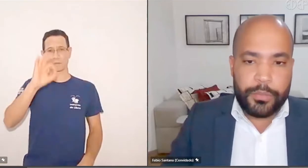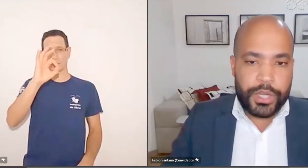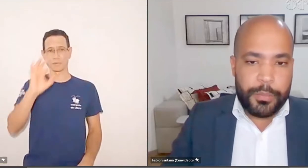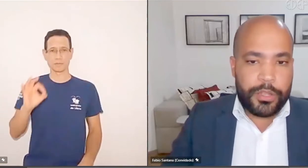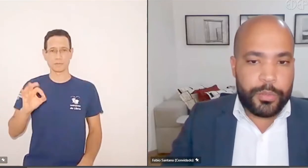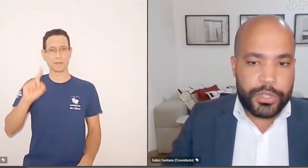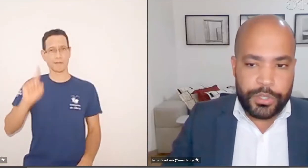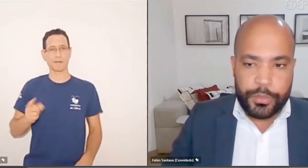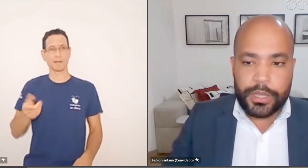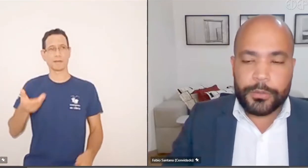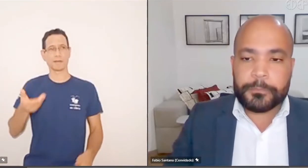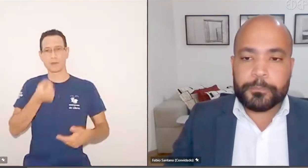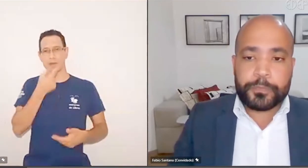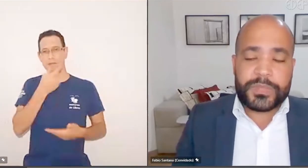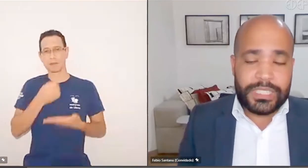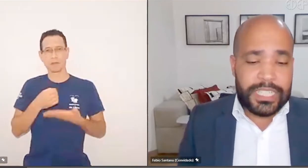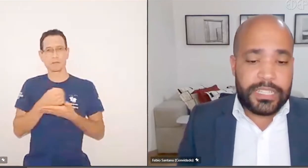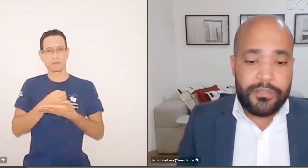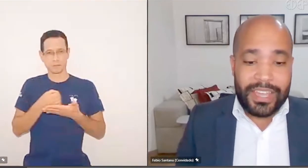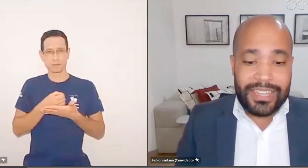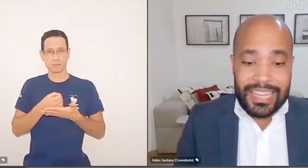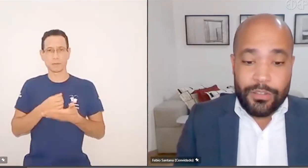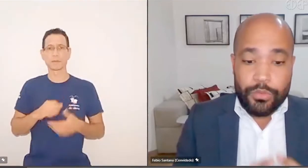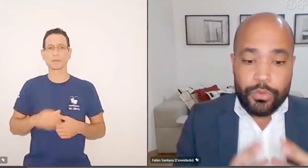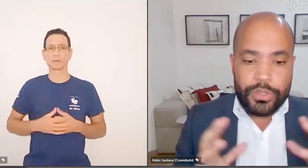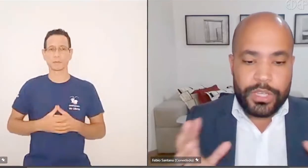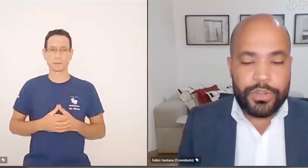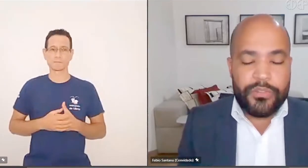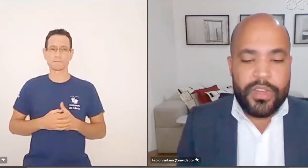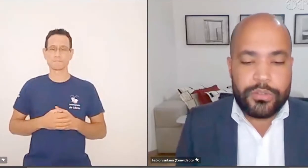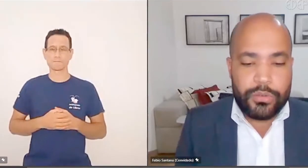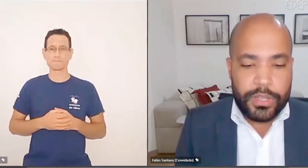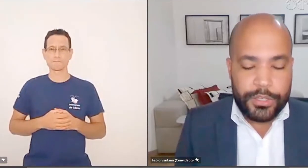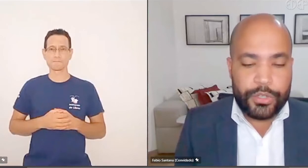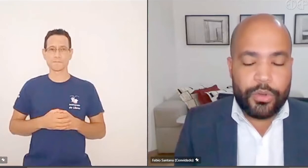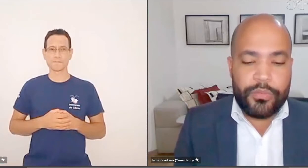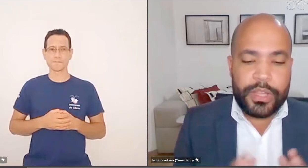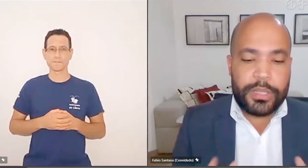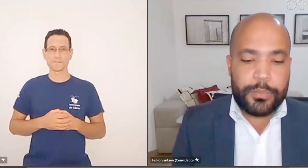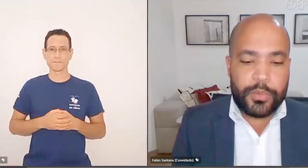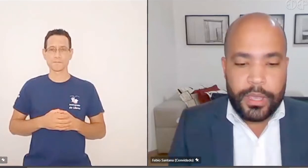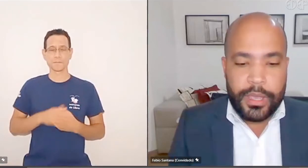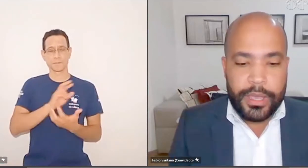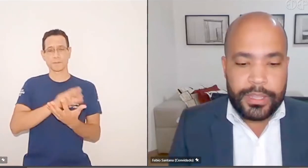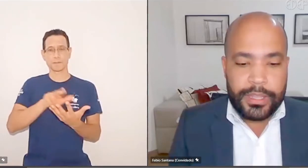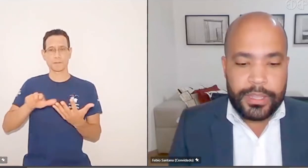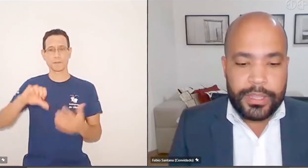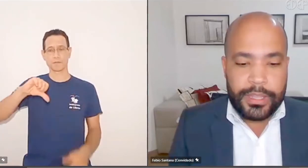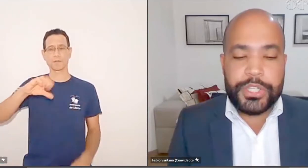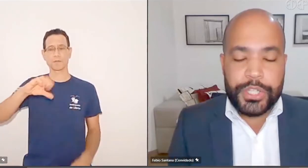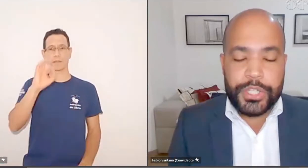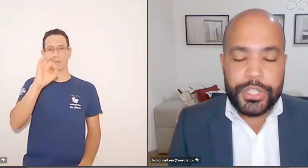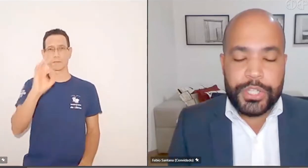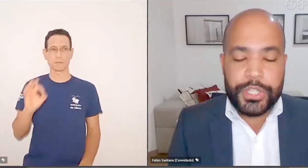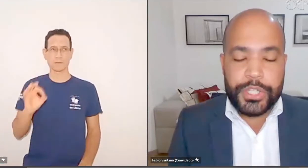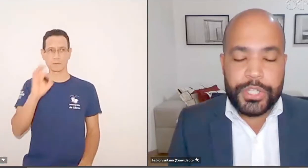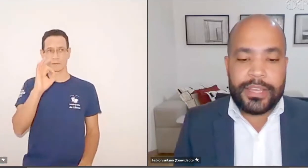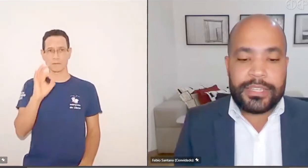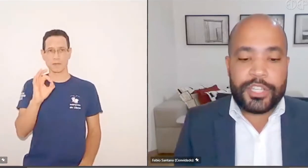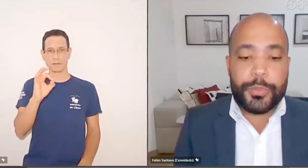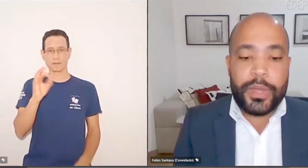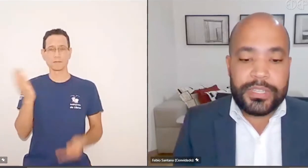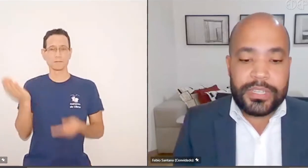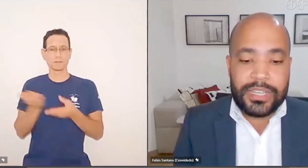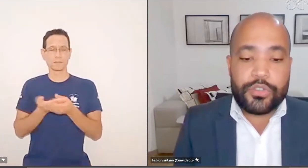tratamento, medicamento, procedimento. E assim vai, dentro desse universo, né, de 90% das ações pedindo,